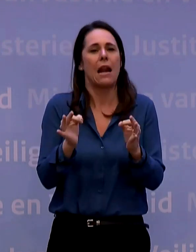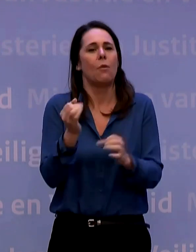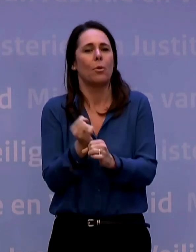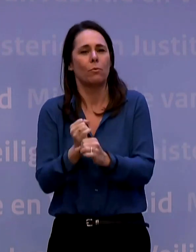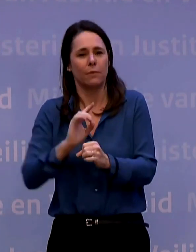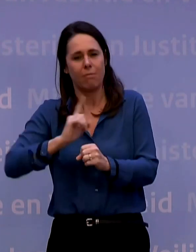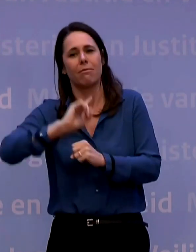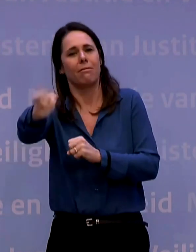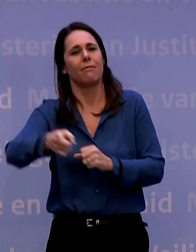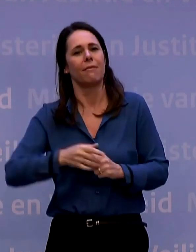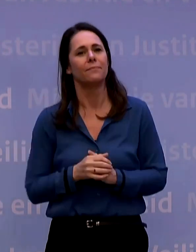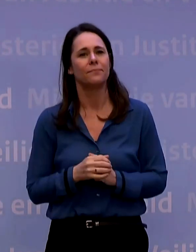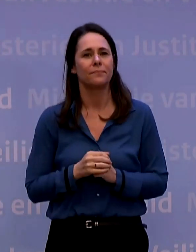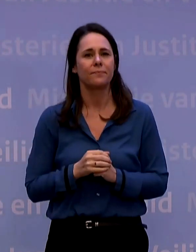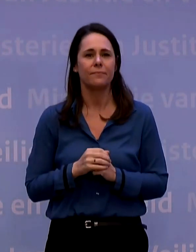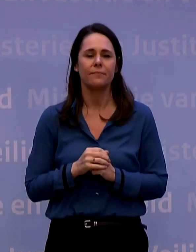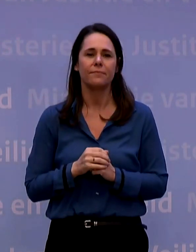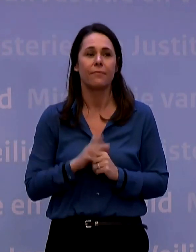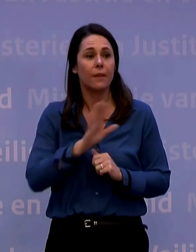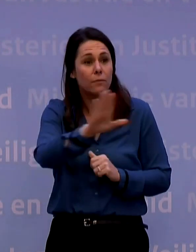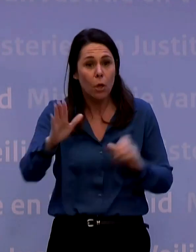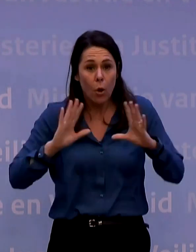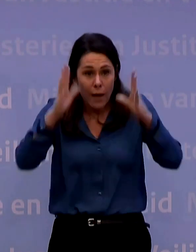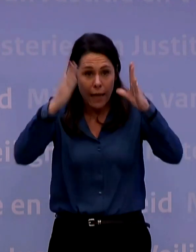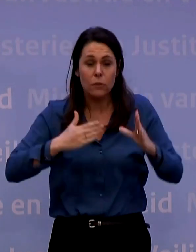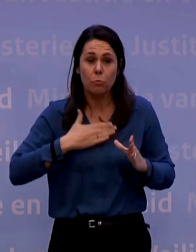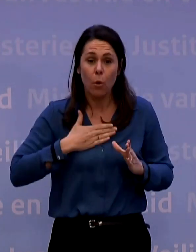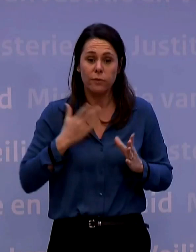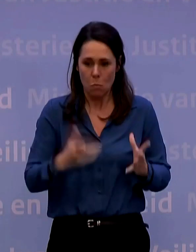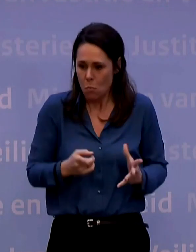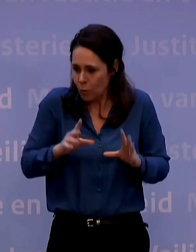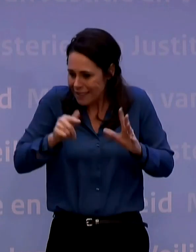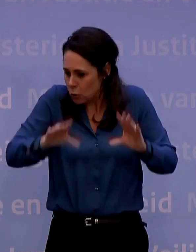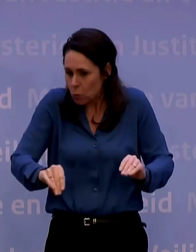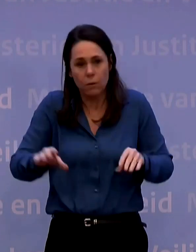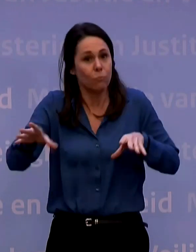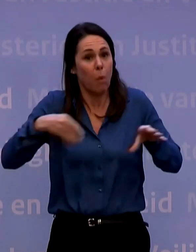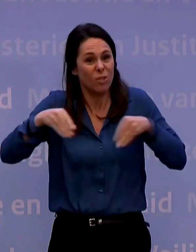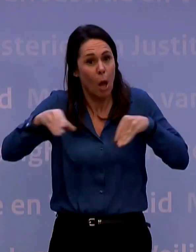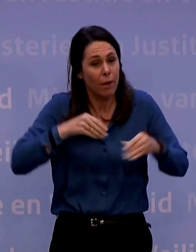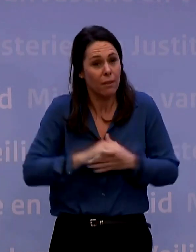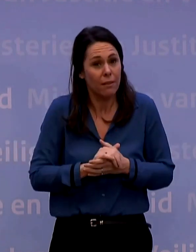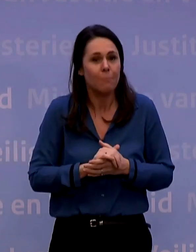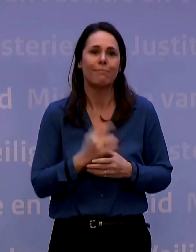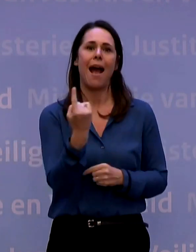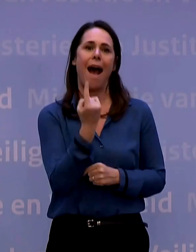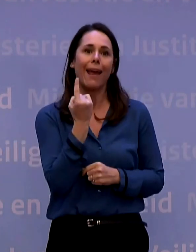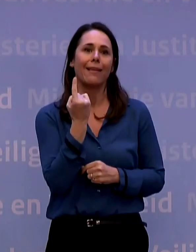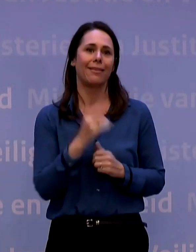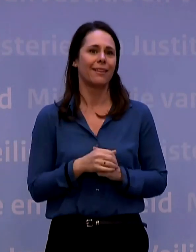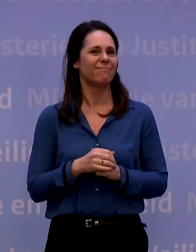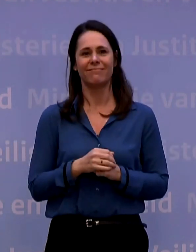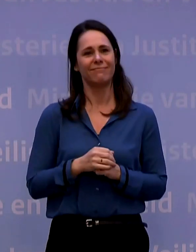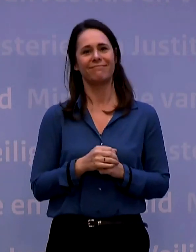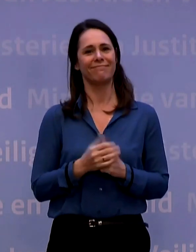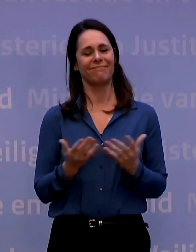En als je in je levensbehoefte moet voorzien, ga boodschappen doen, maar doe dat alleen en